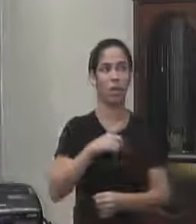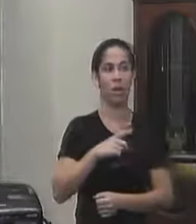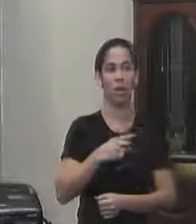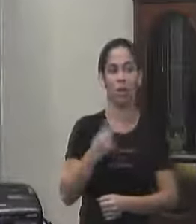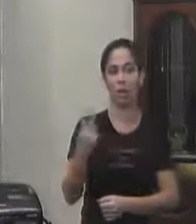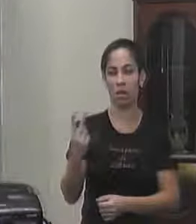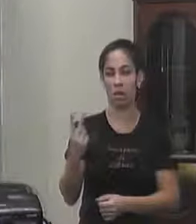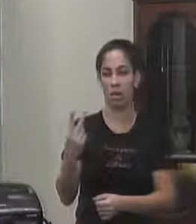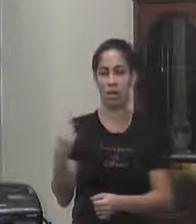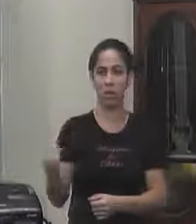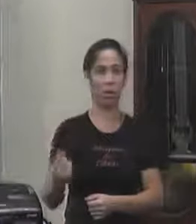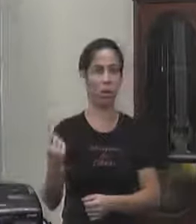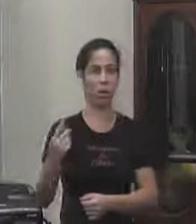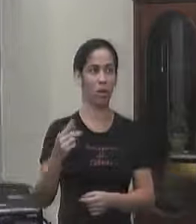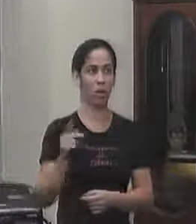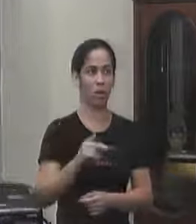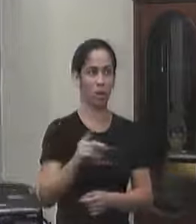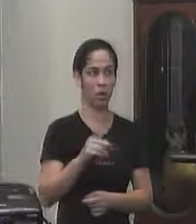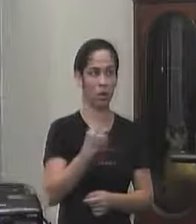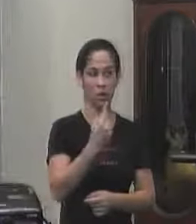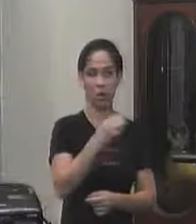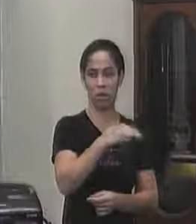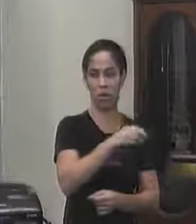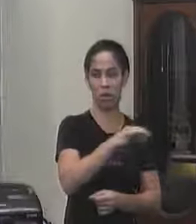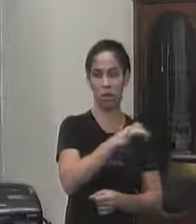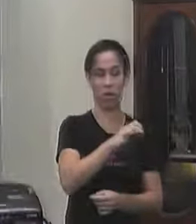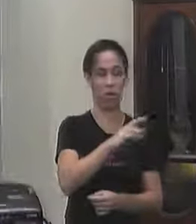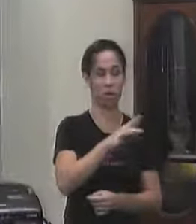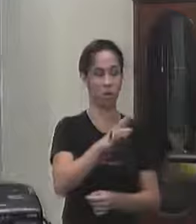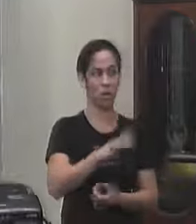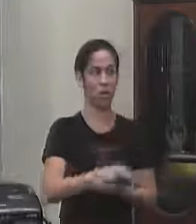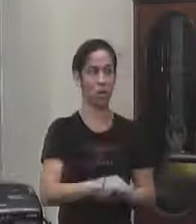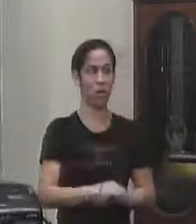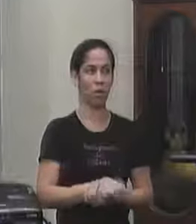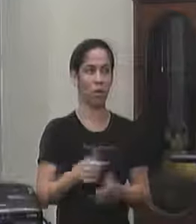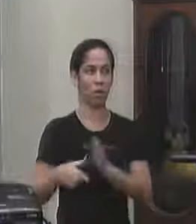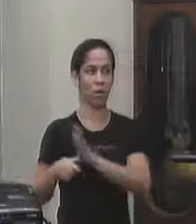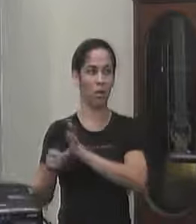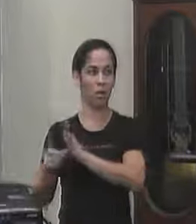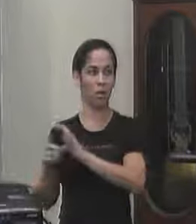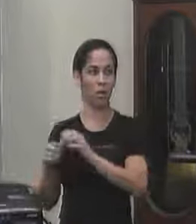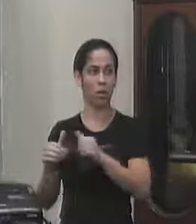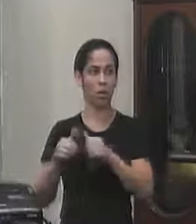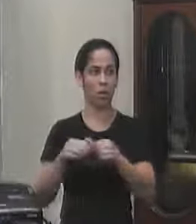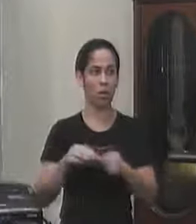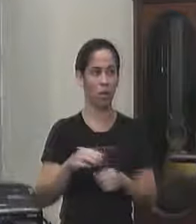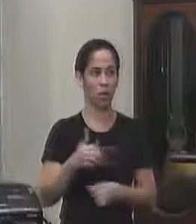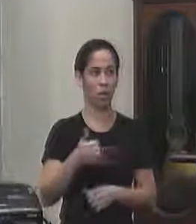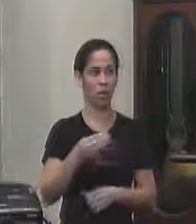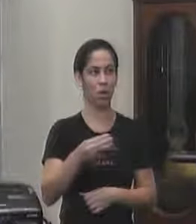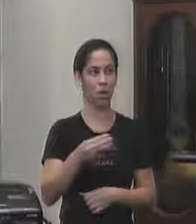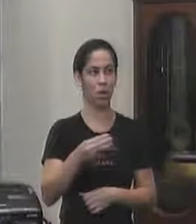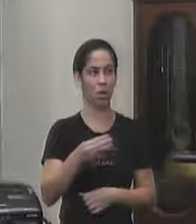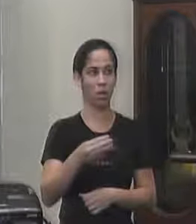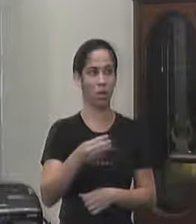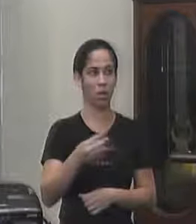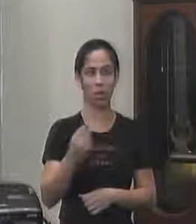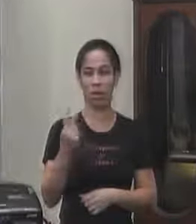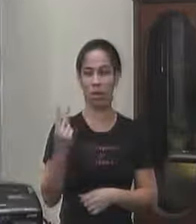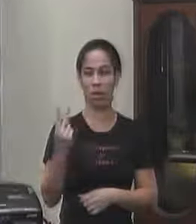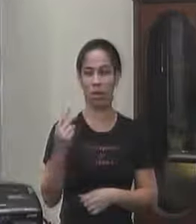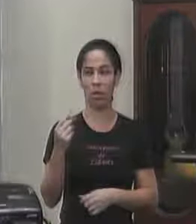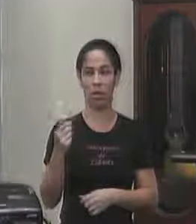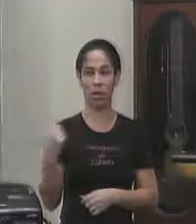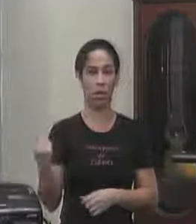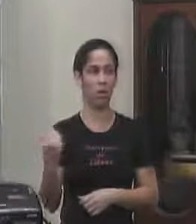direito a dois adultos o professor e o monitor tá e antes nós estávamos com 13 alunos e com 12 adultos